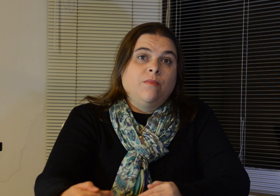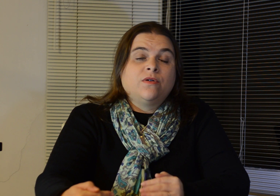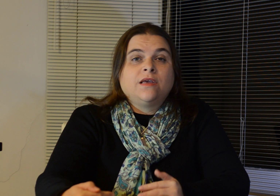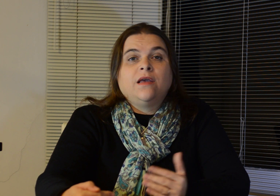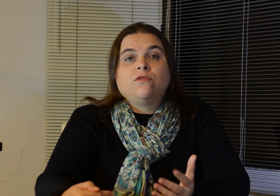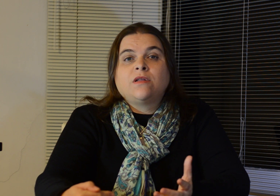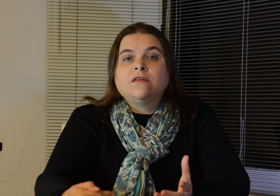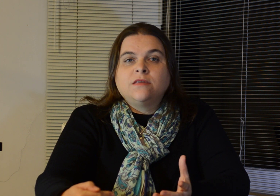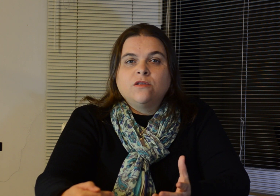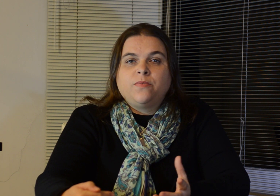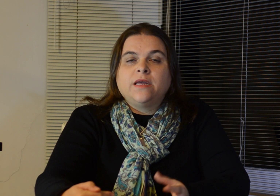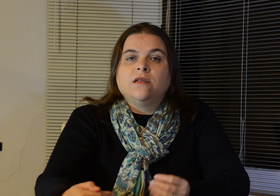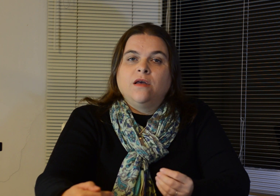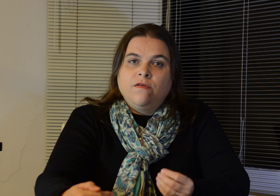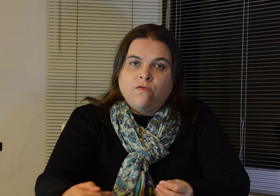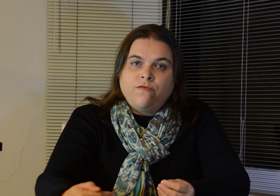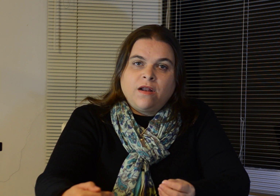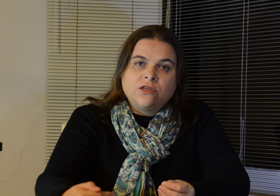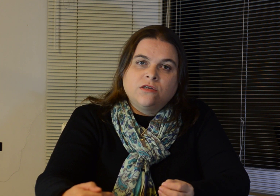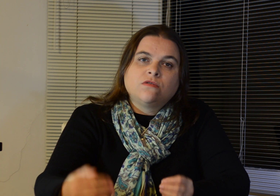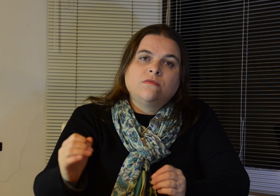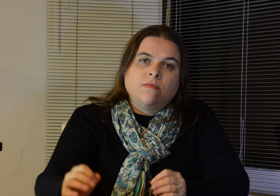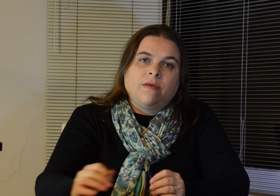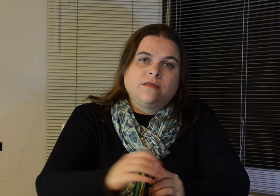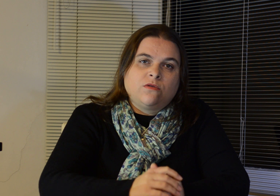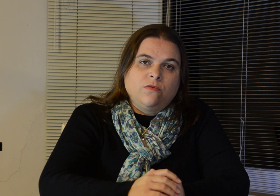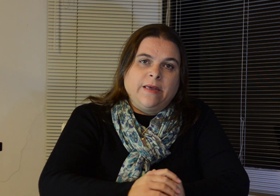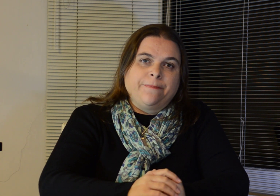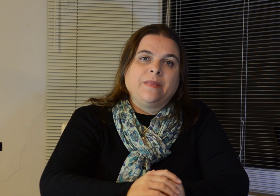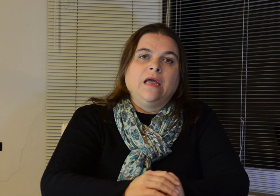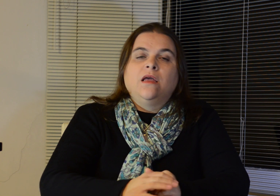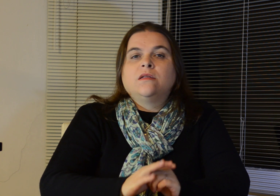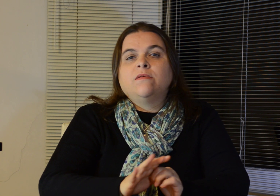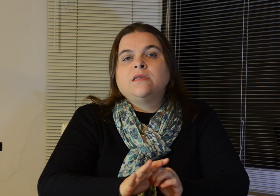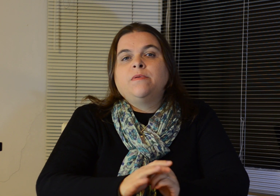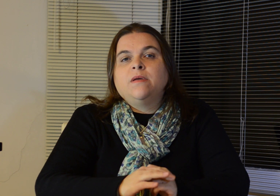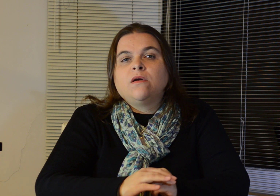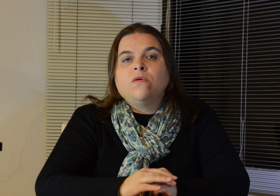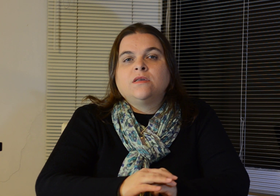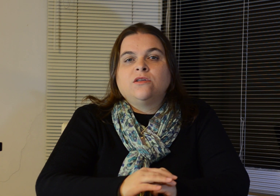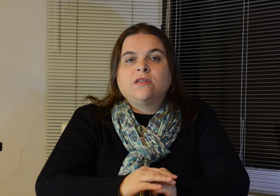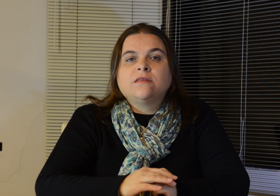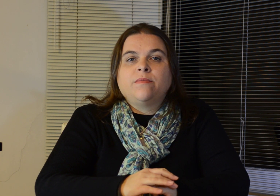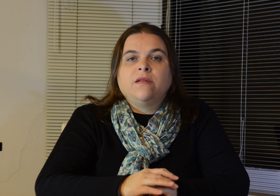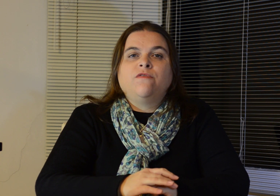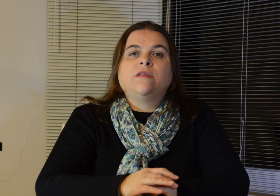porque tu está dizendo para ele, vou falar disso, mas está tudo bem. Então, essa é a primeira coisa que a gente tem que saber da EFT,